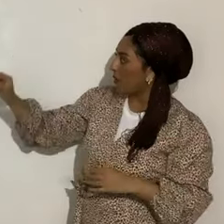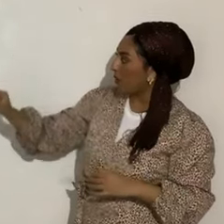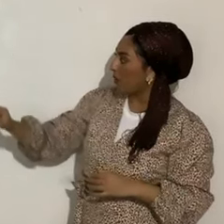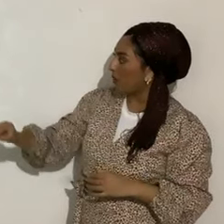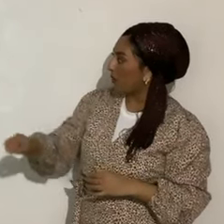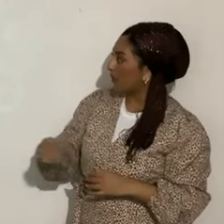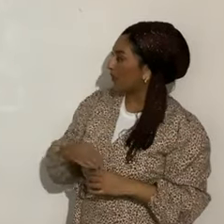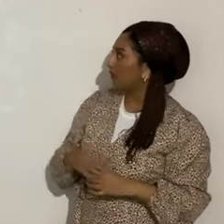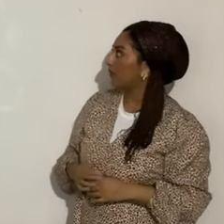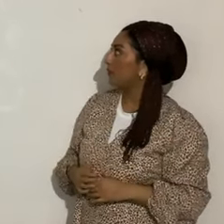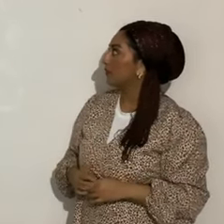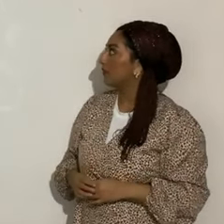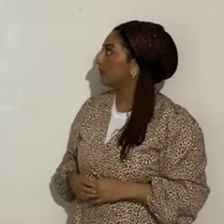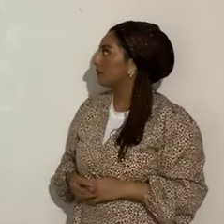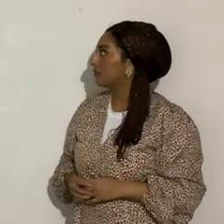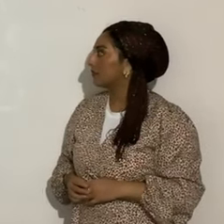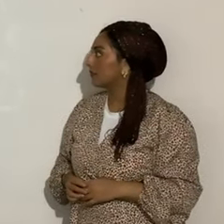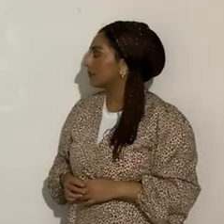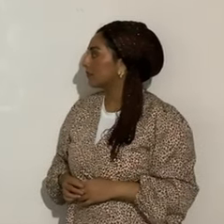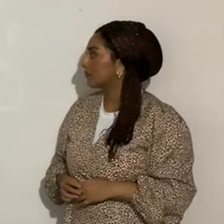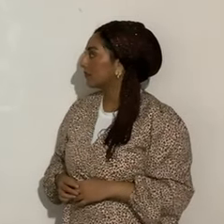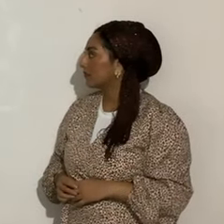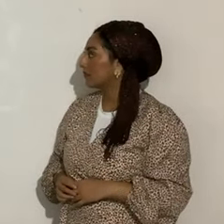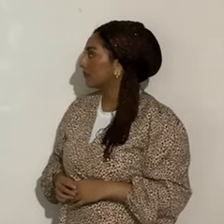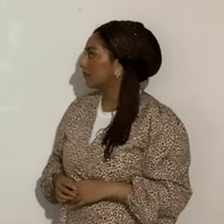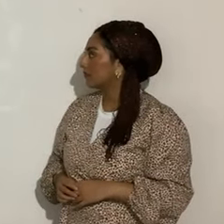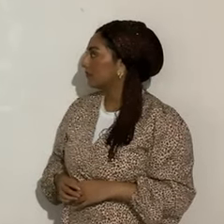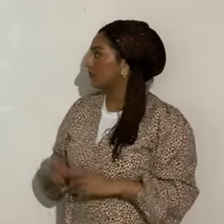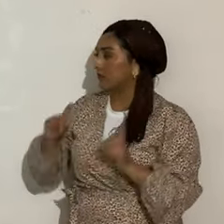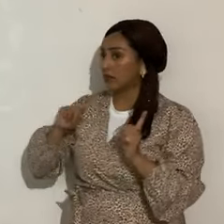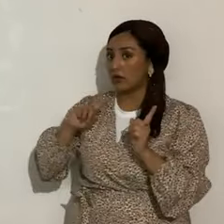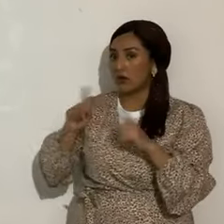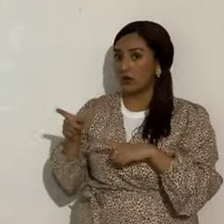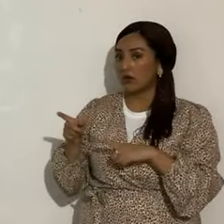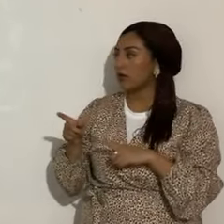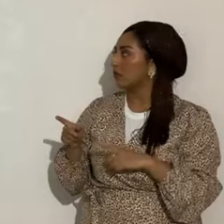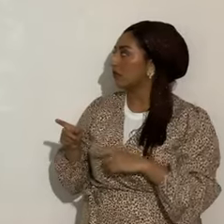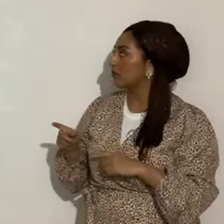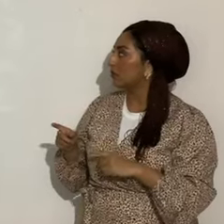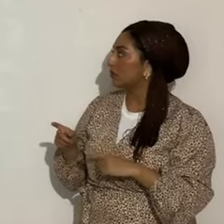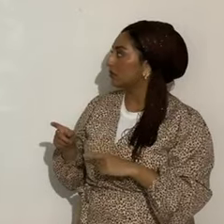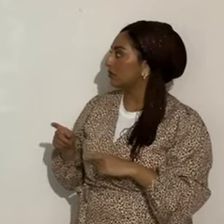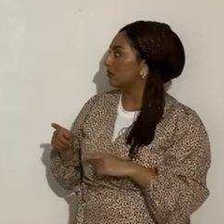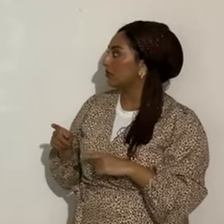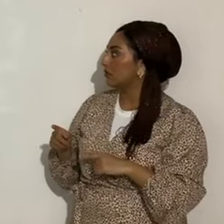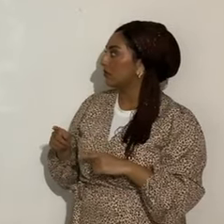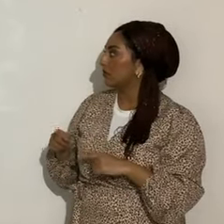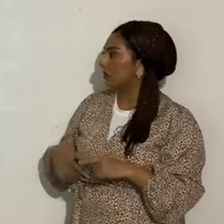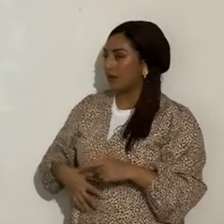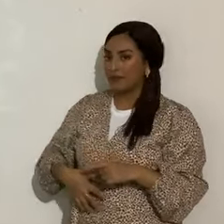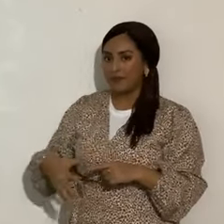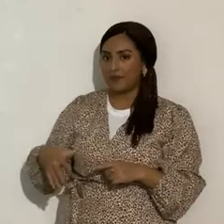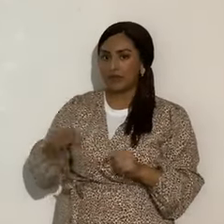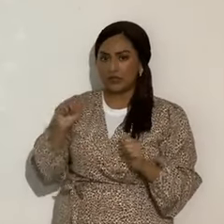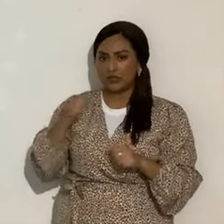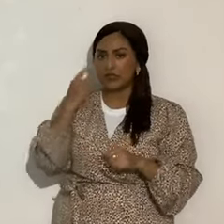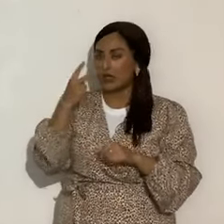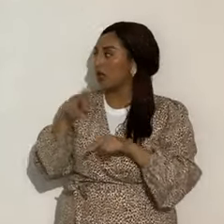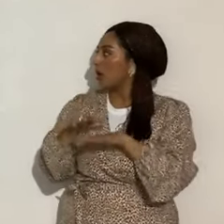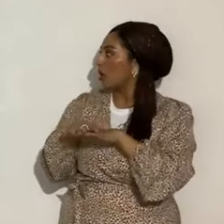fírenlo, por favor, va hacia el vientre, ahí se va viendo despacio, pero ustedes vean en